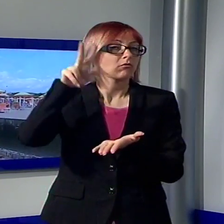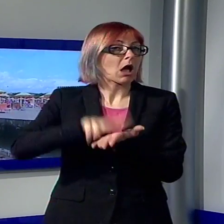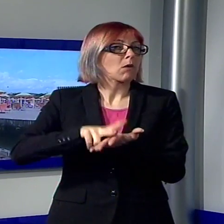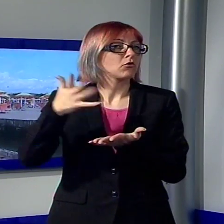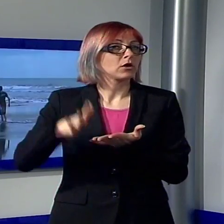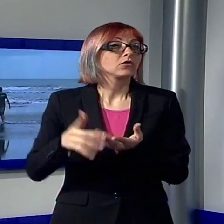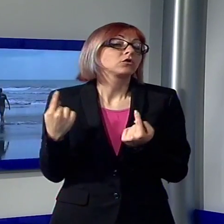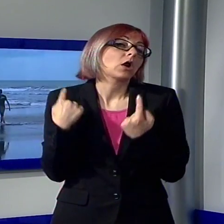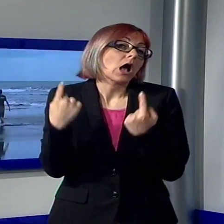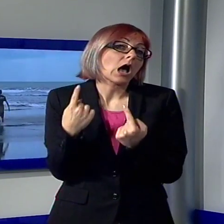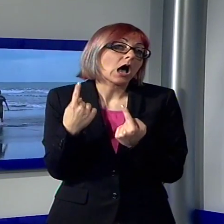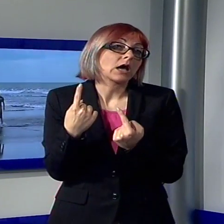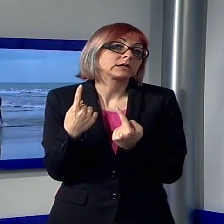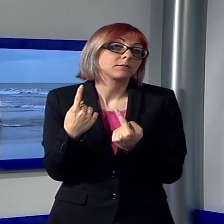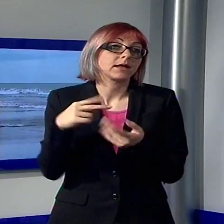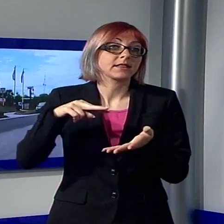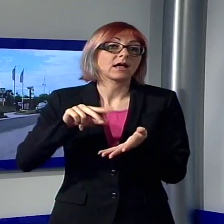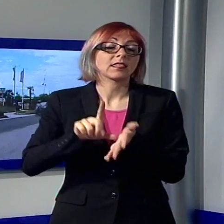impianti, una vera e propria corsa contro il tempo.